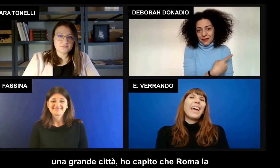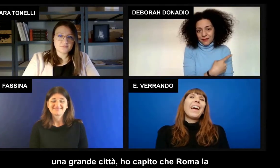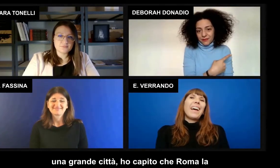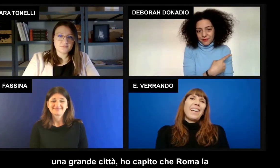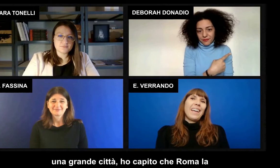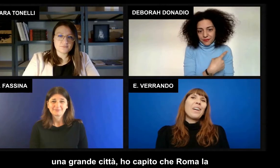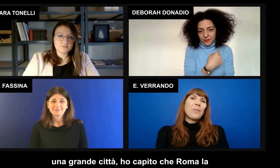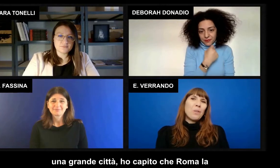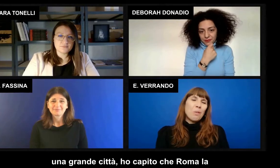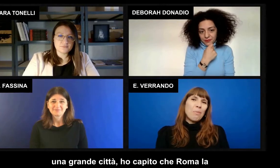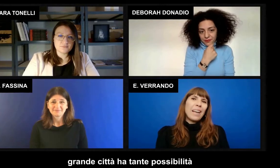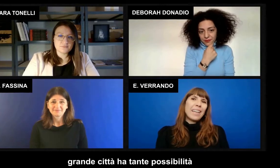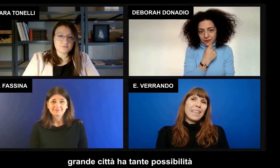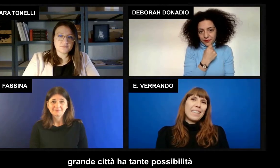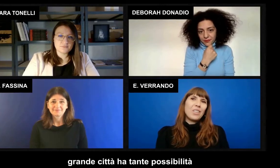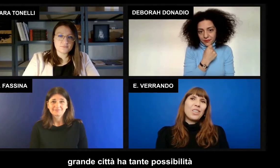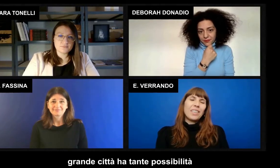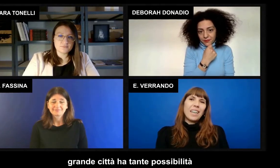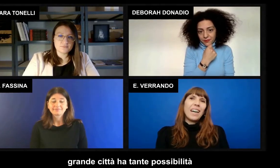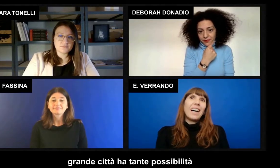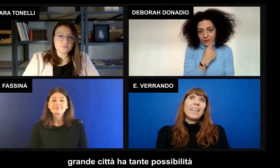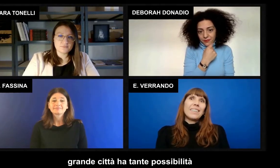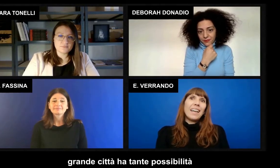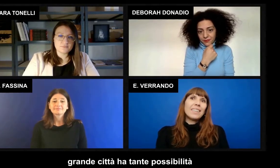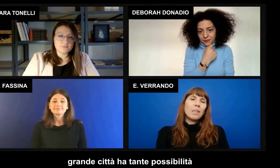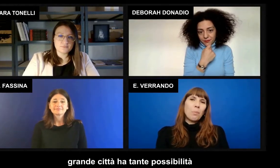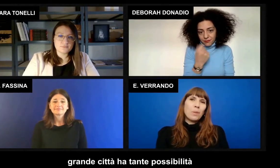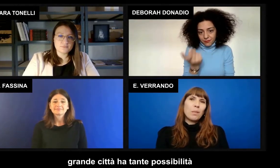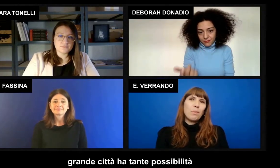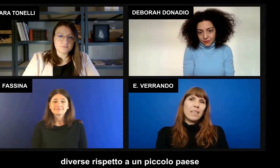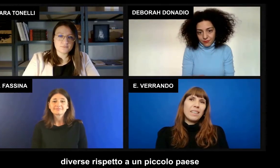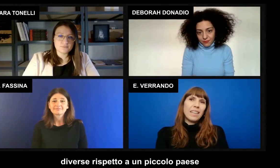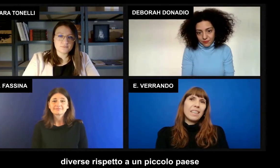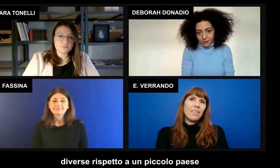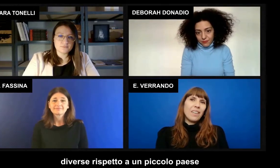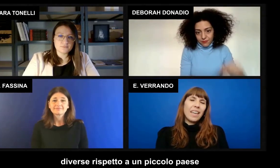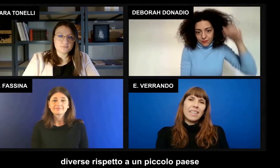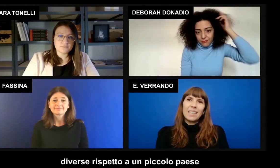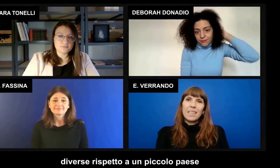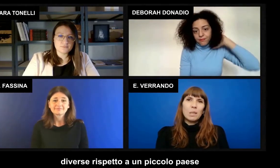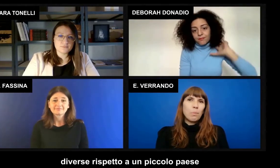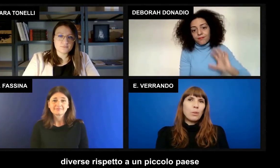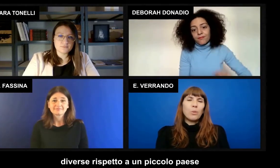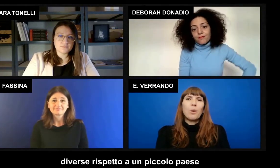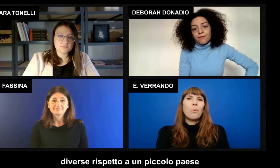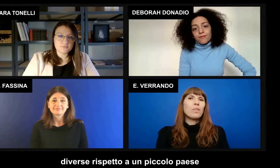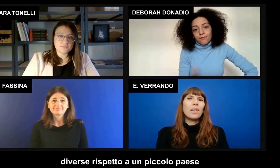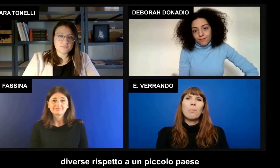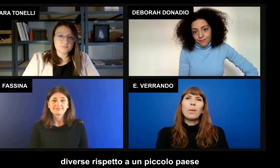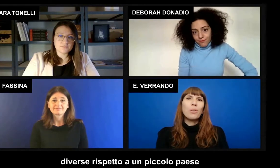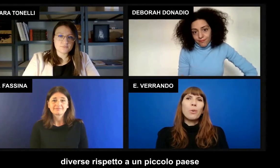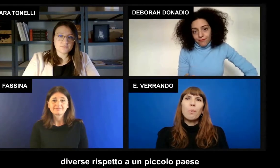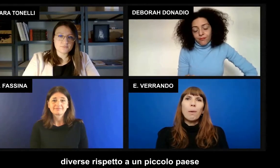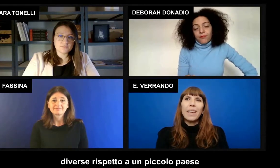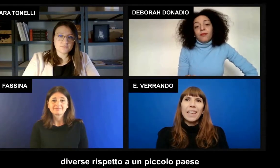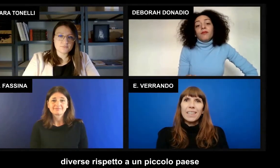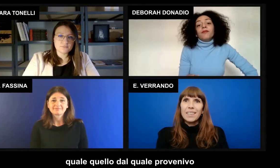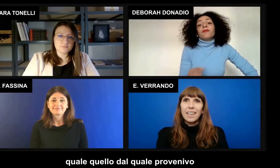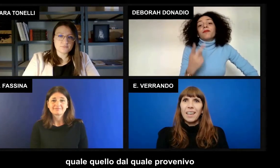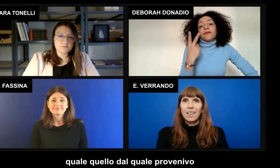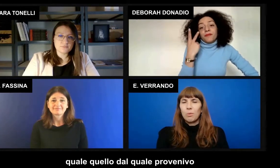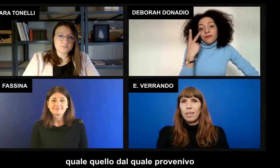Roma, la grande città, ha tante possibilità diverse rispetto a un piccolo